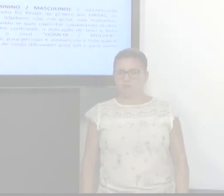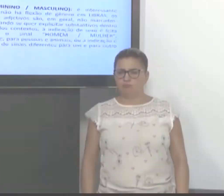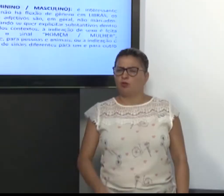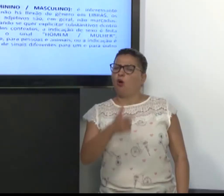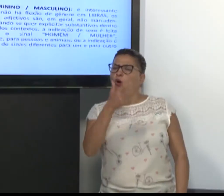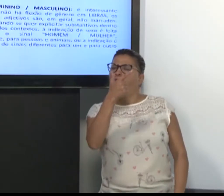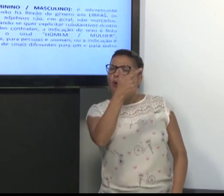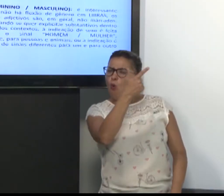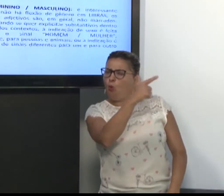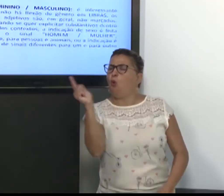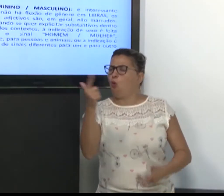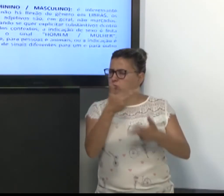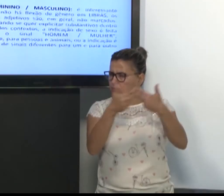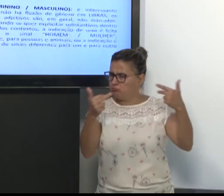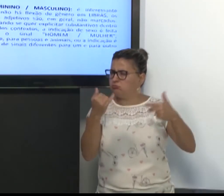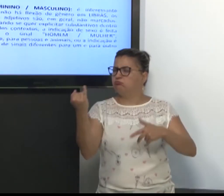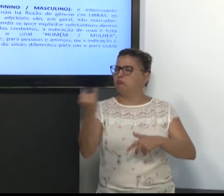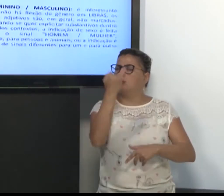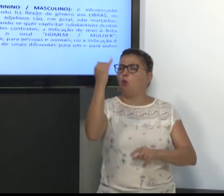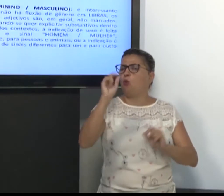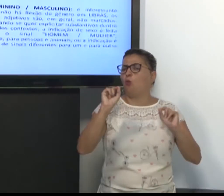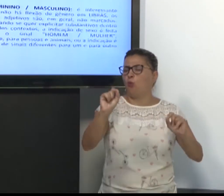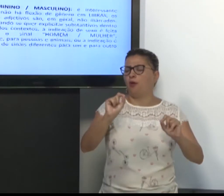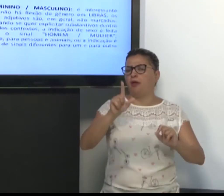Então, outra coisa importante, também, é o gênero.